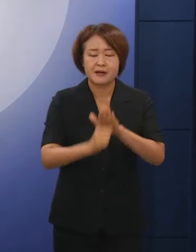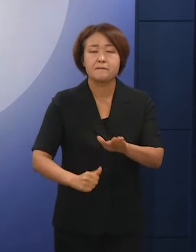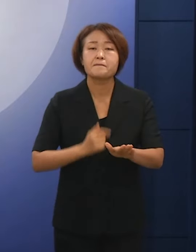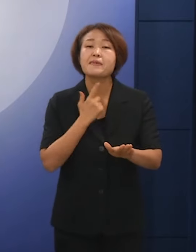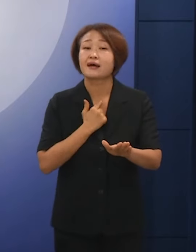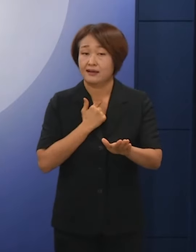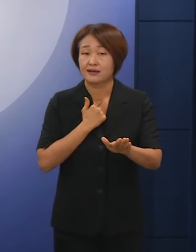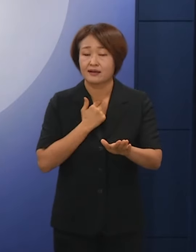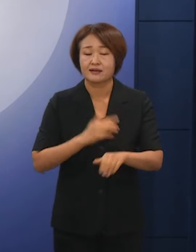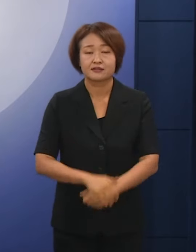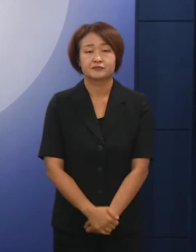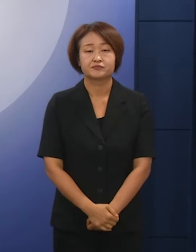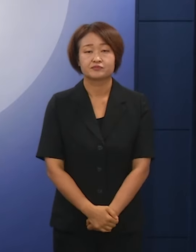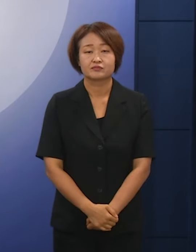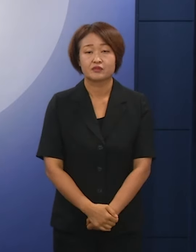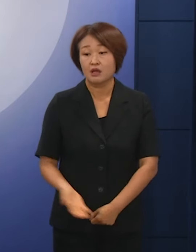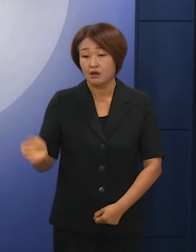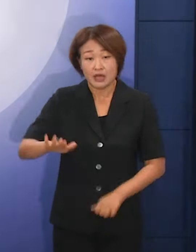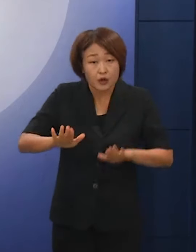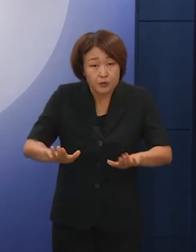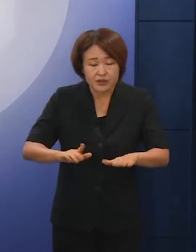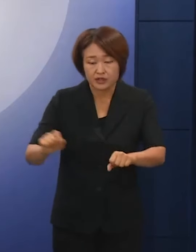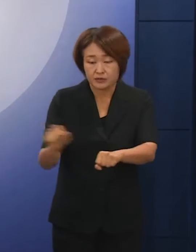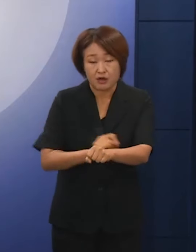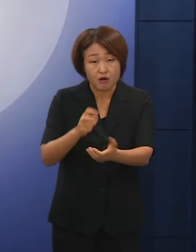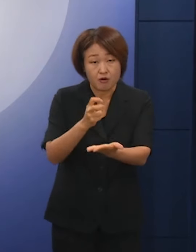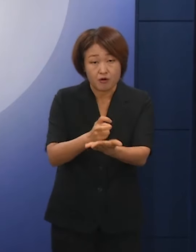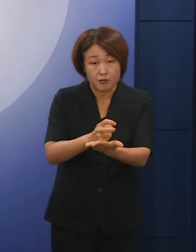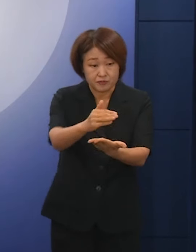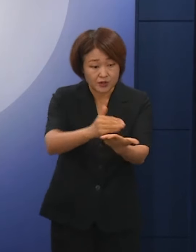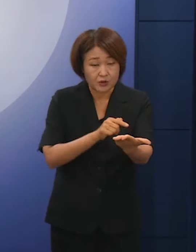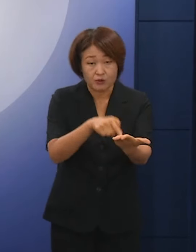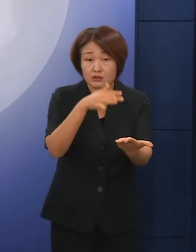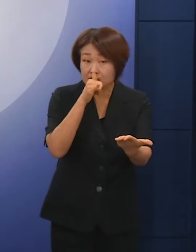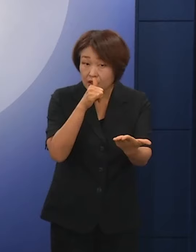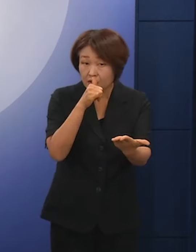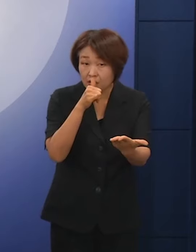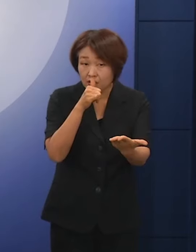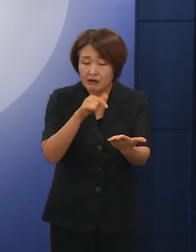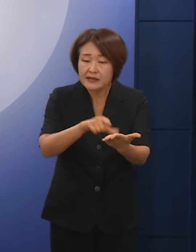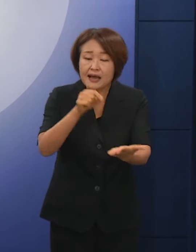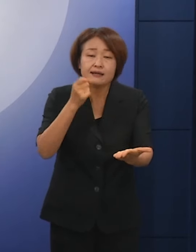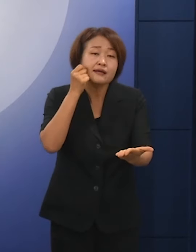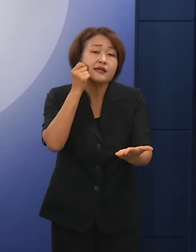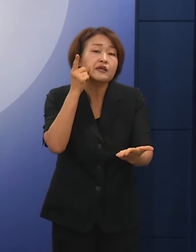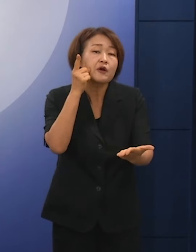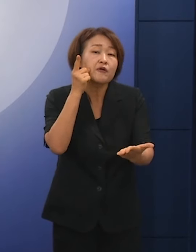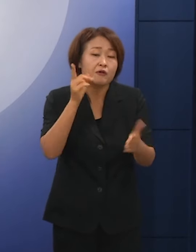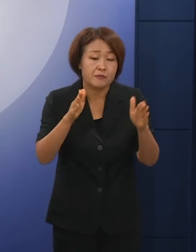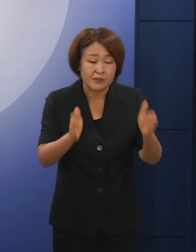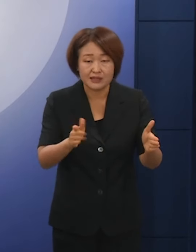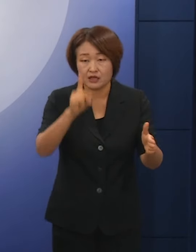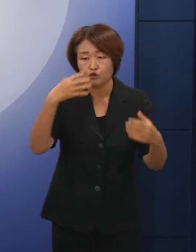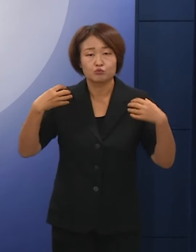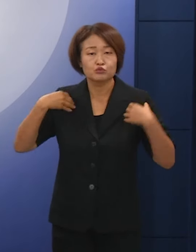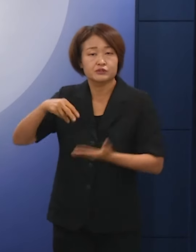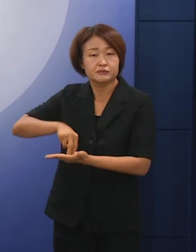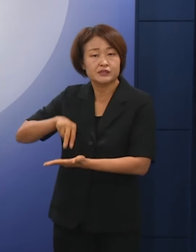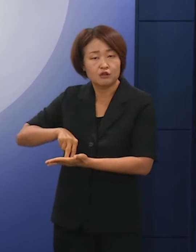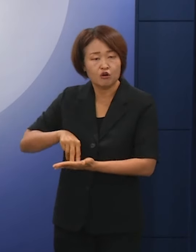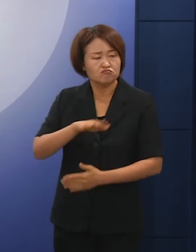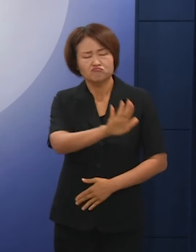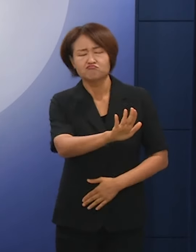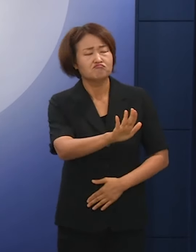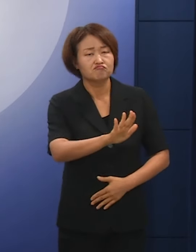그러나 이번 특검법안은 그로부터 불과 1개월여 만에 정부가 위헌사위로